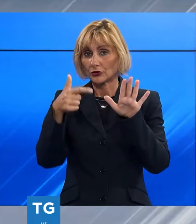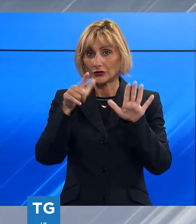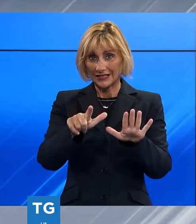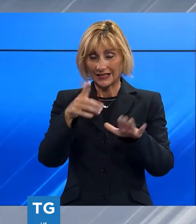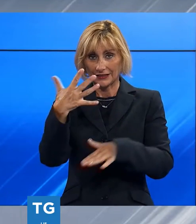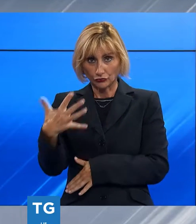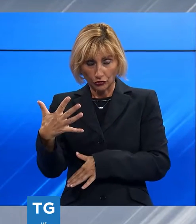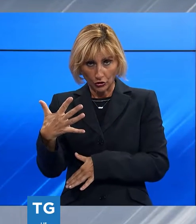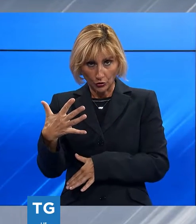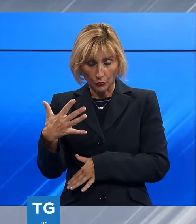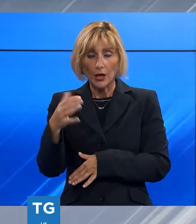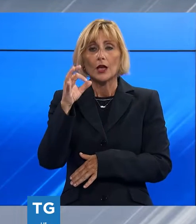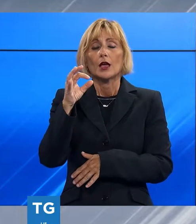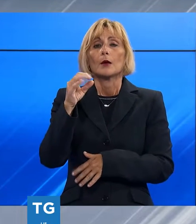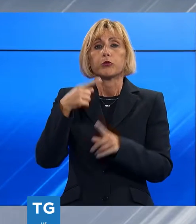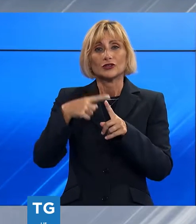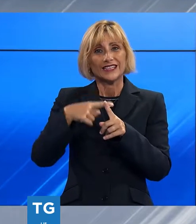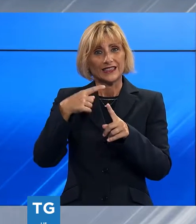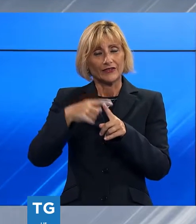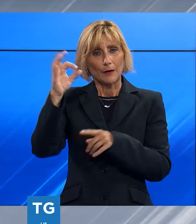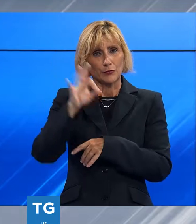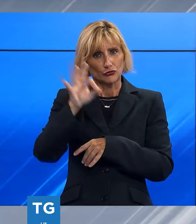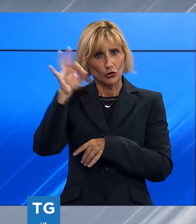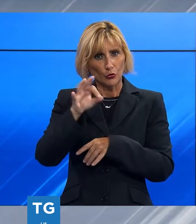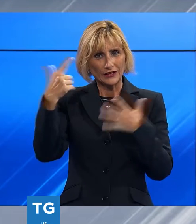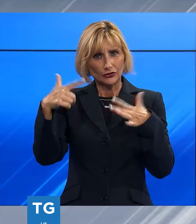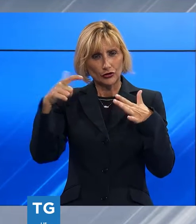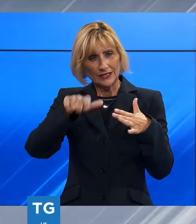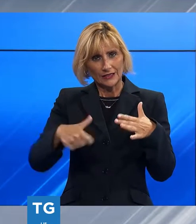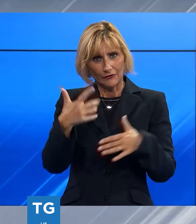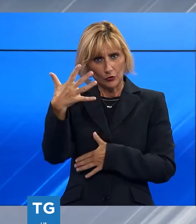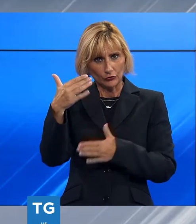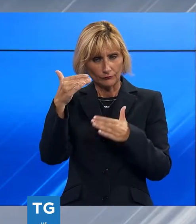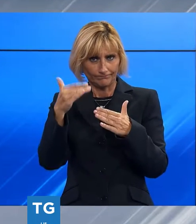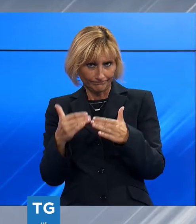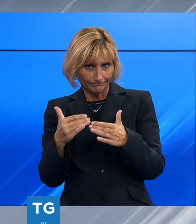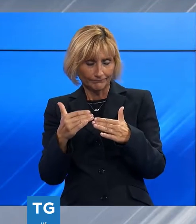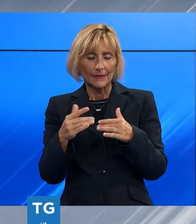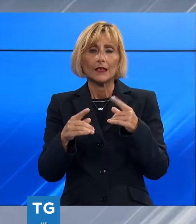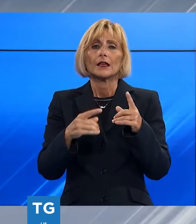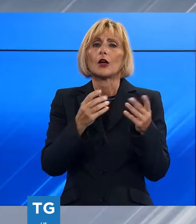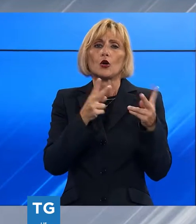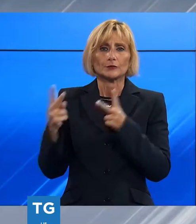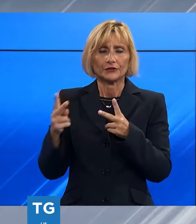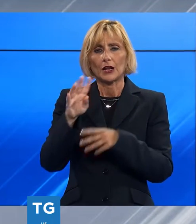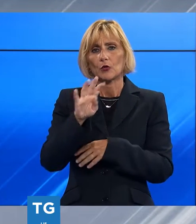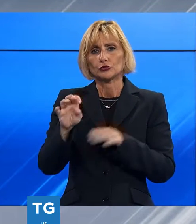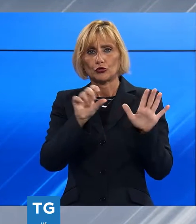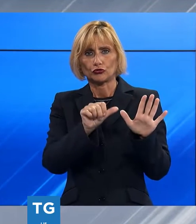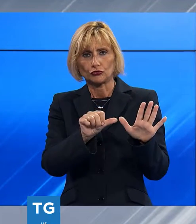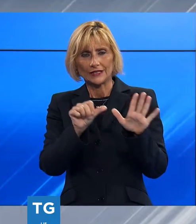con un tasso di positività che scende al 17,5%. I ricoveri sono 466,